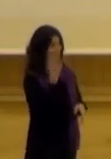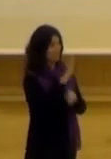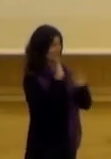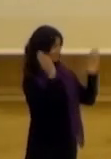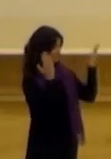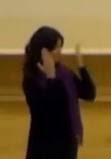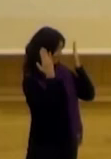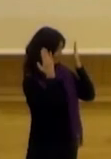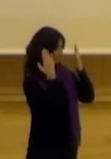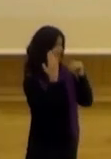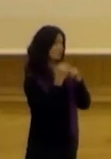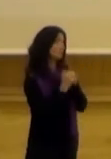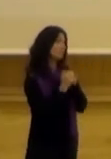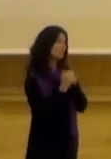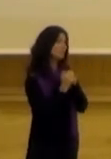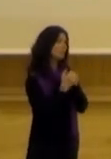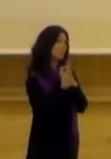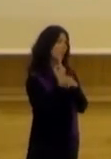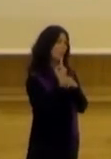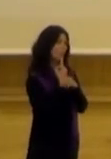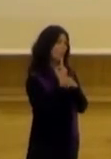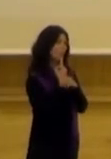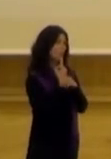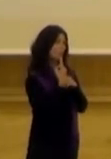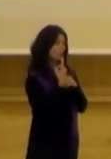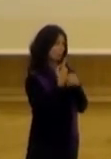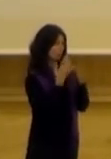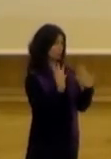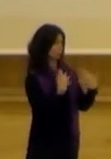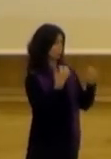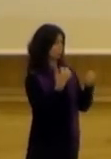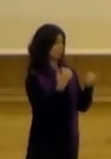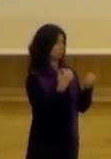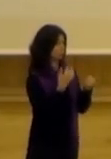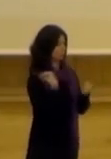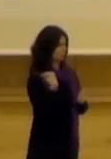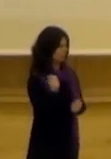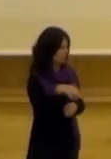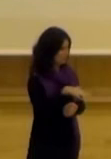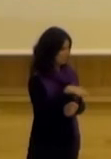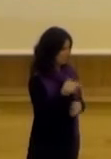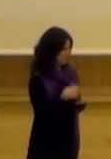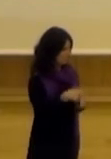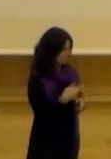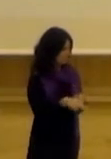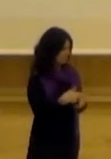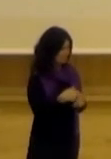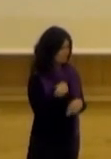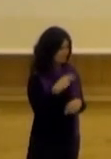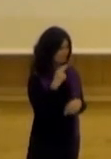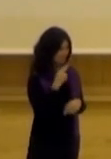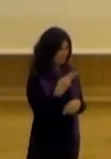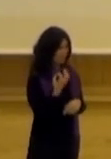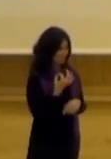congreso en Canarias y uno de los que estaba ahí con nosotros nos decía ¿dónde están los políticos acá? Y decíamos